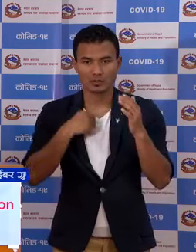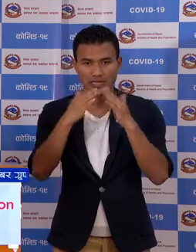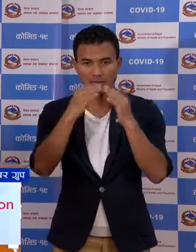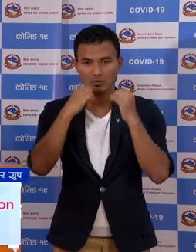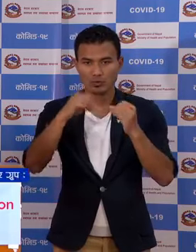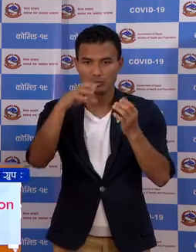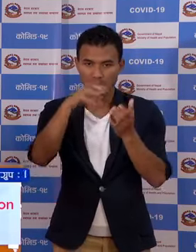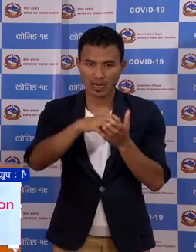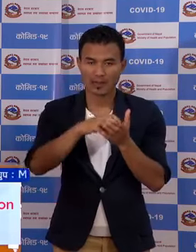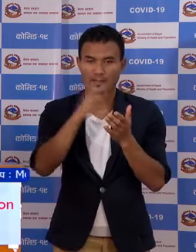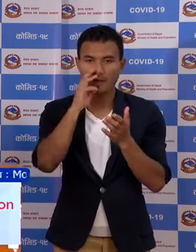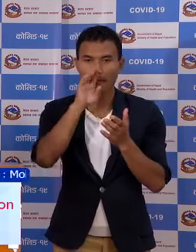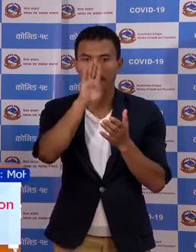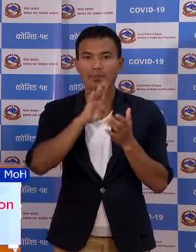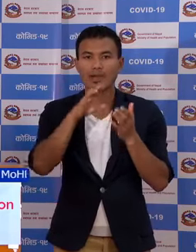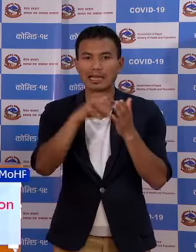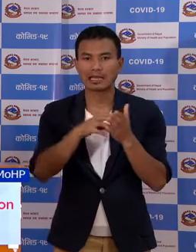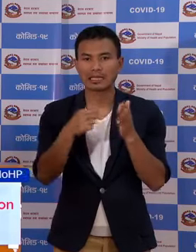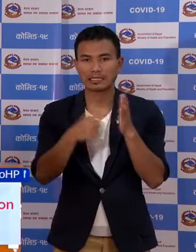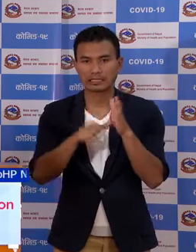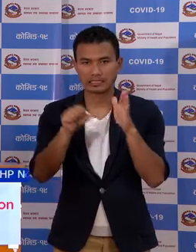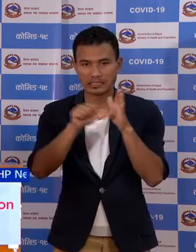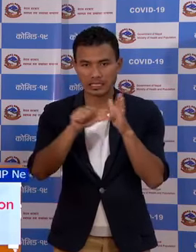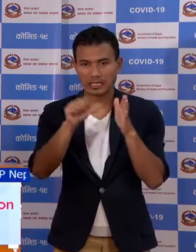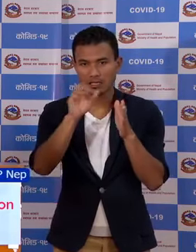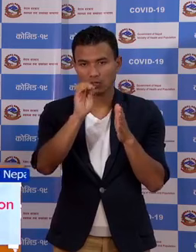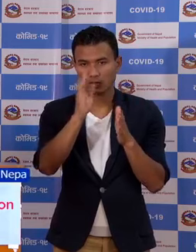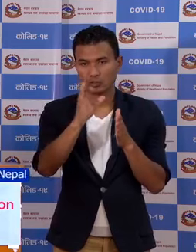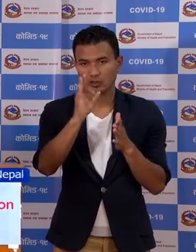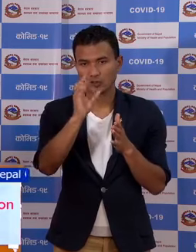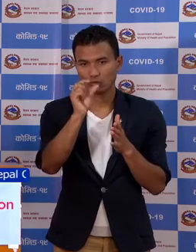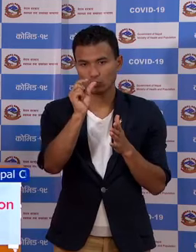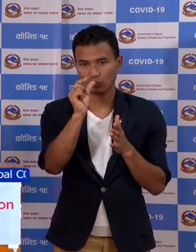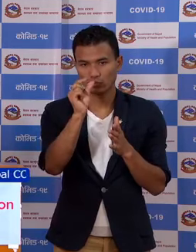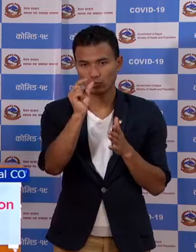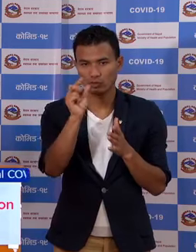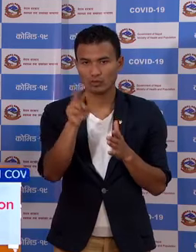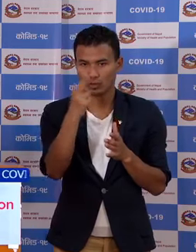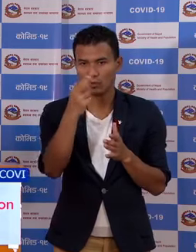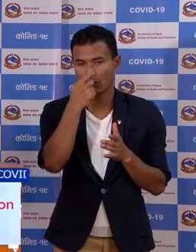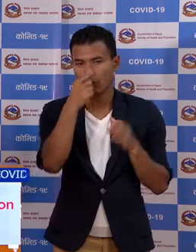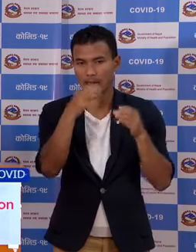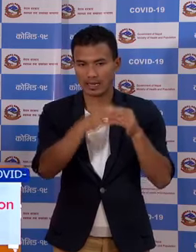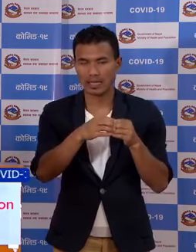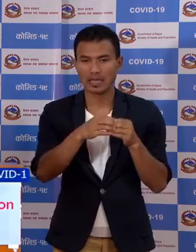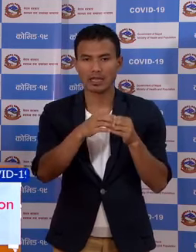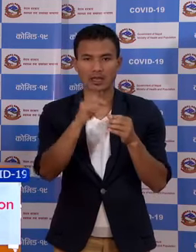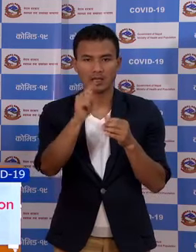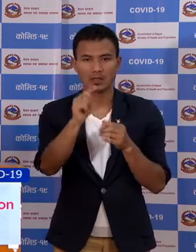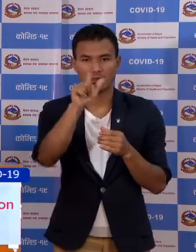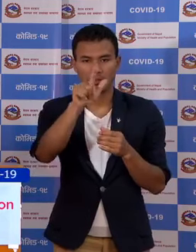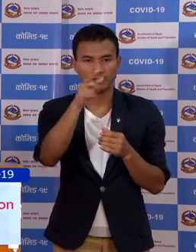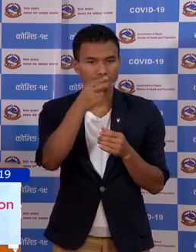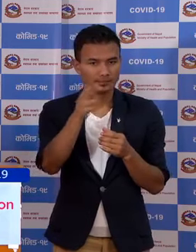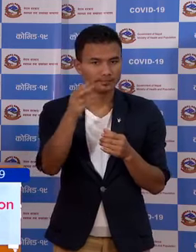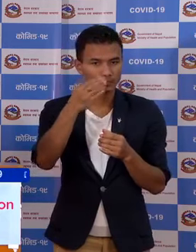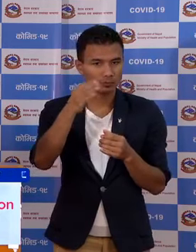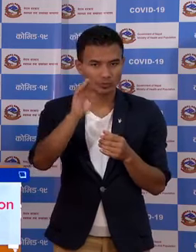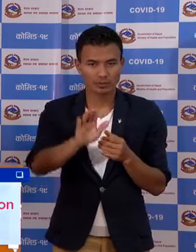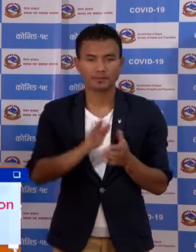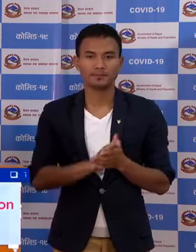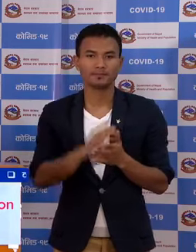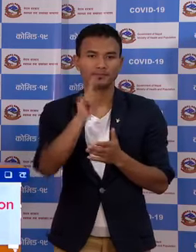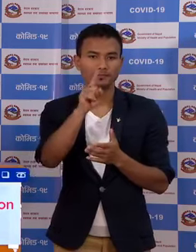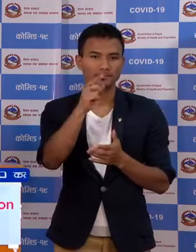पर्योक साला में बारा जिल्ला सोण गाउपाली का पर्चोता नगर पाली का को साज जना उनूंचा